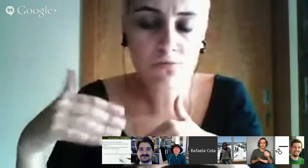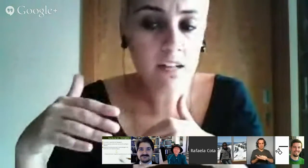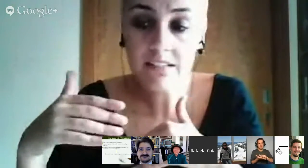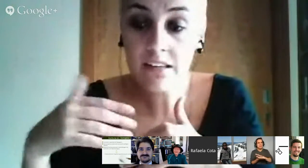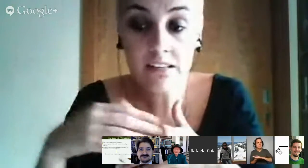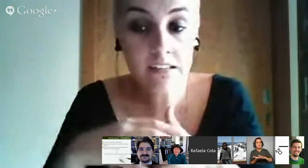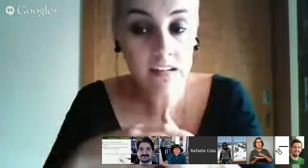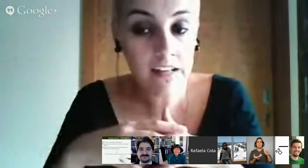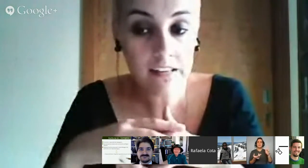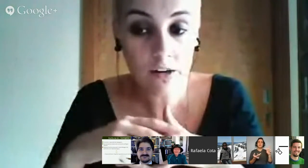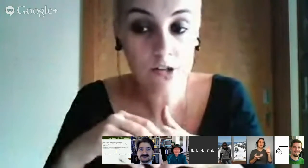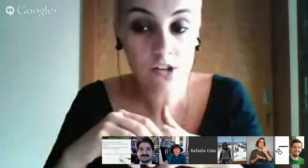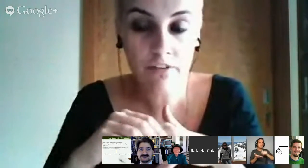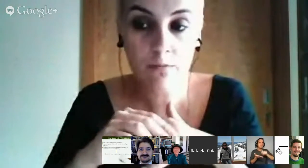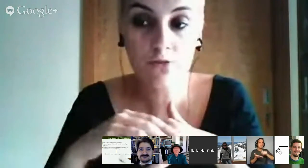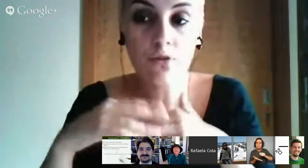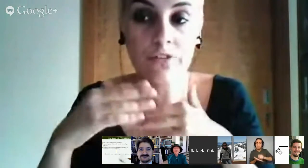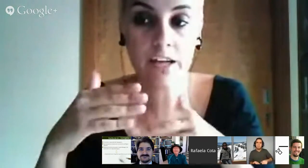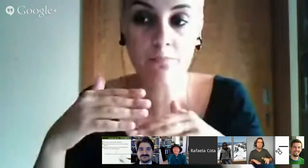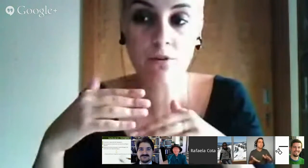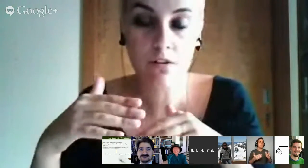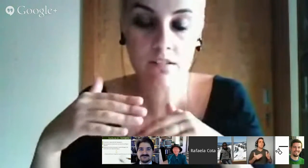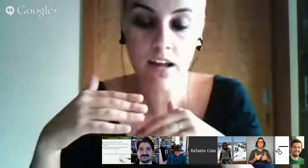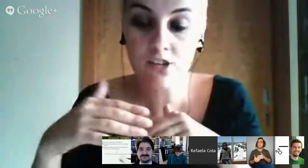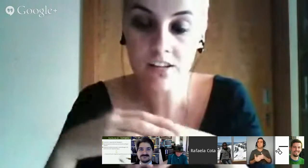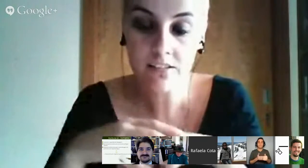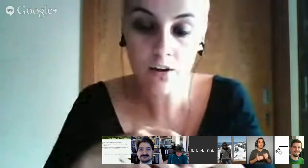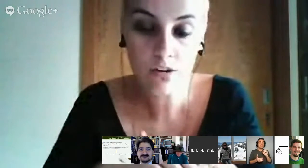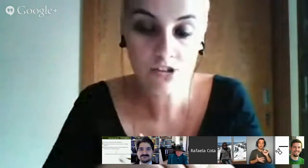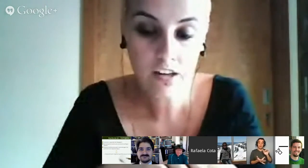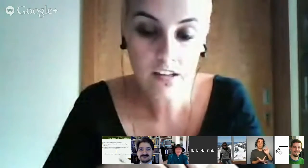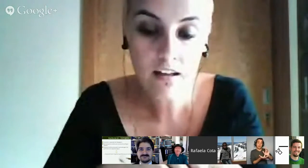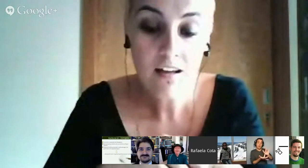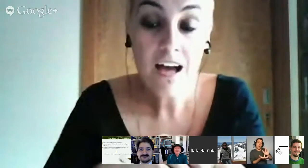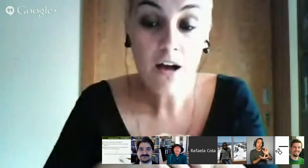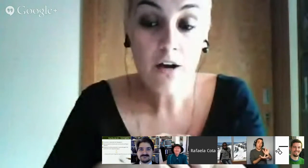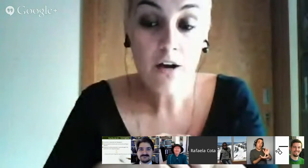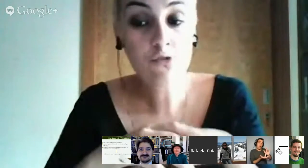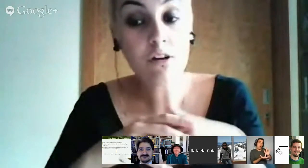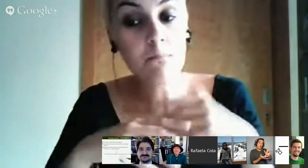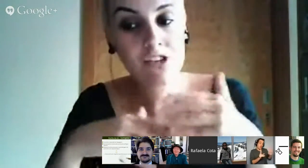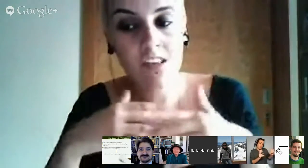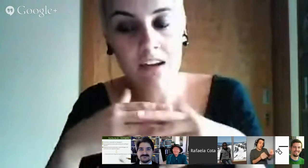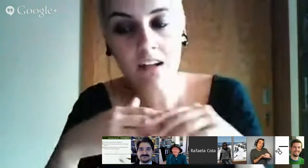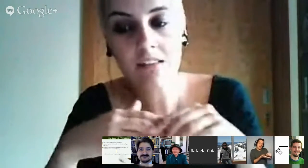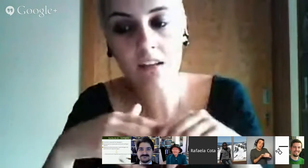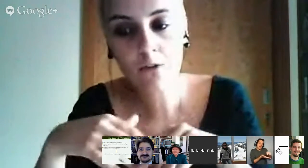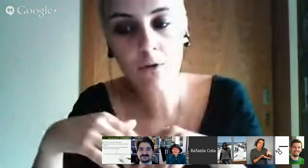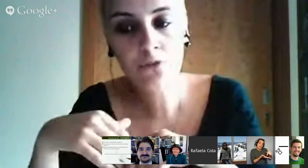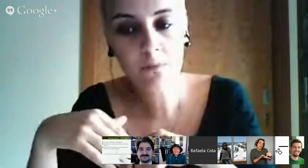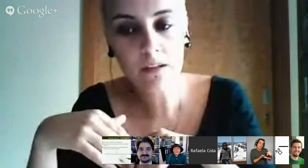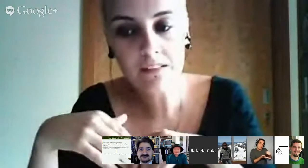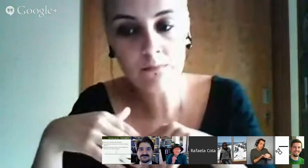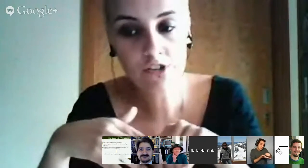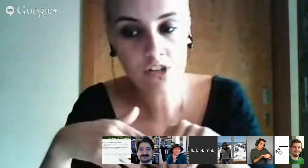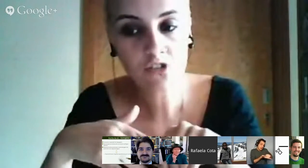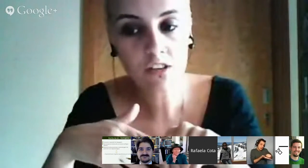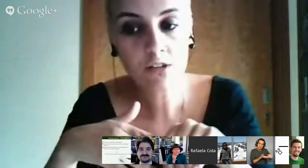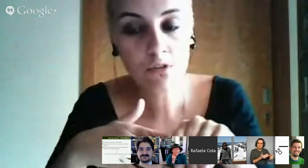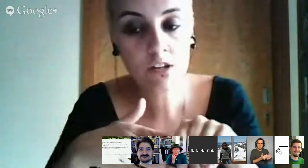mesmo dela ser ensinada a ler ou a escrever, mas o contacto precoce que ela já tem com a escrita faz com que mais tarde ela tenha comportamentos emergentes de leitura